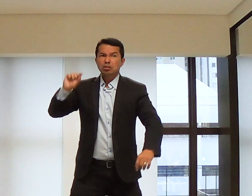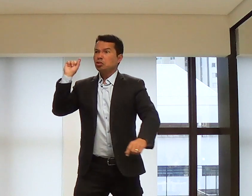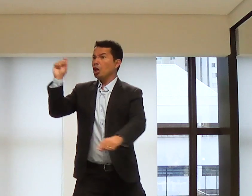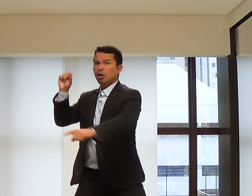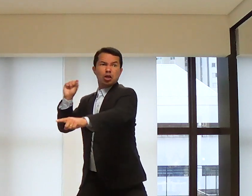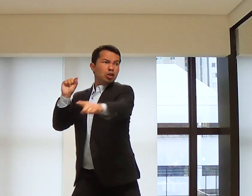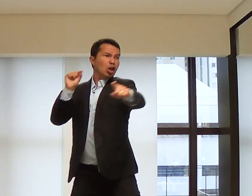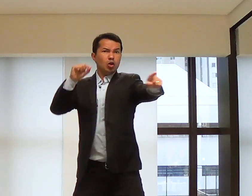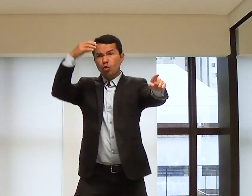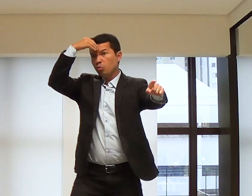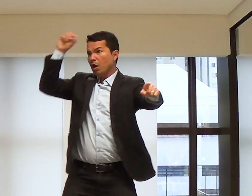isso era o quê?